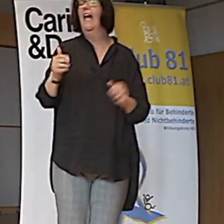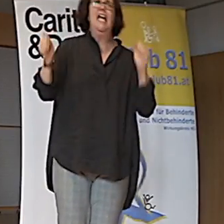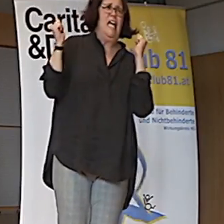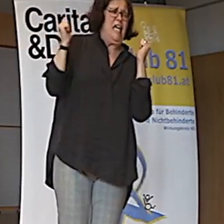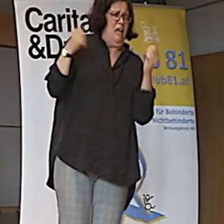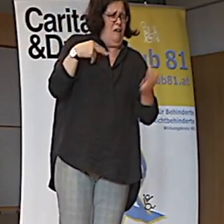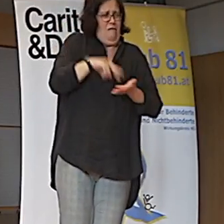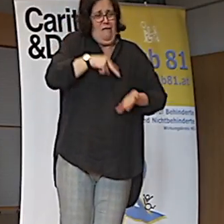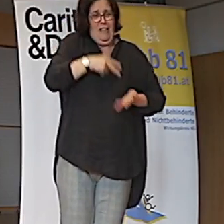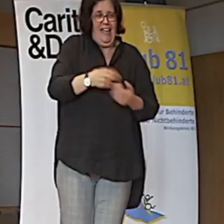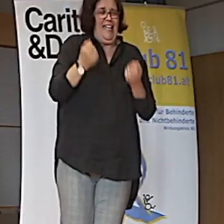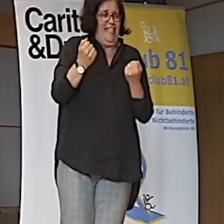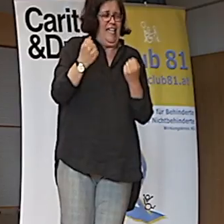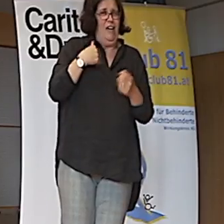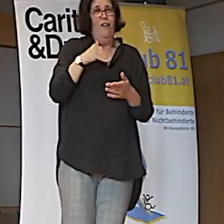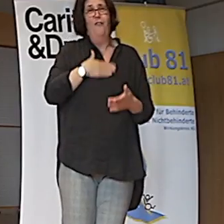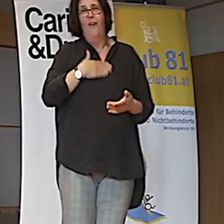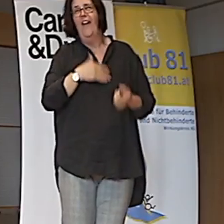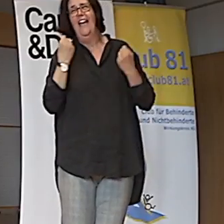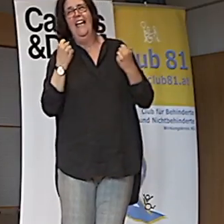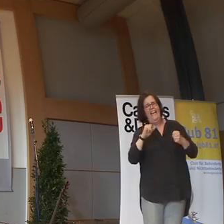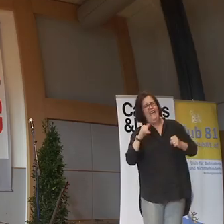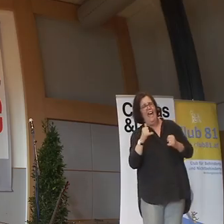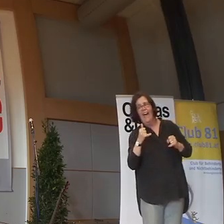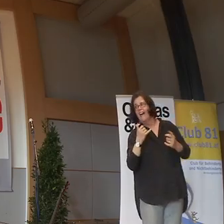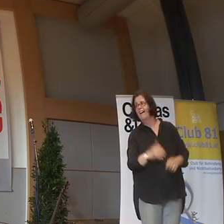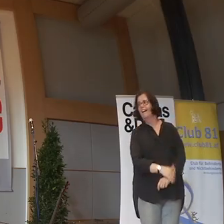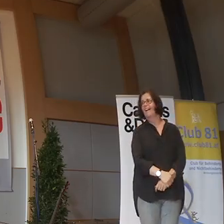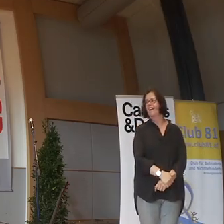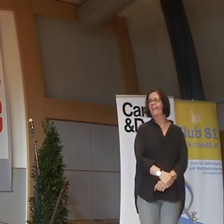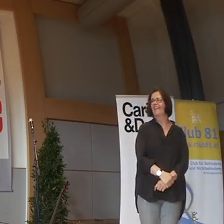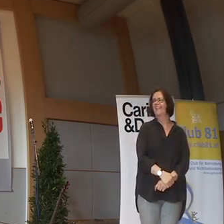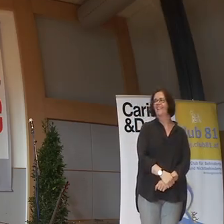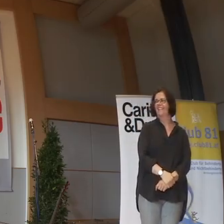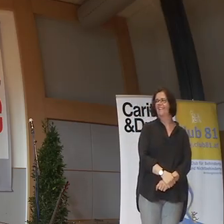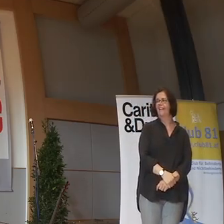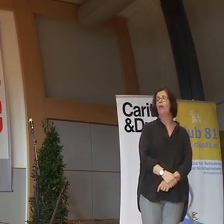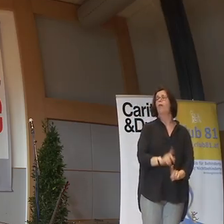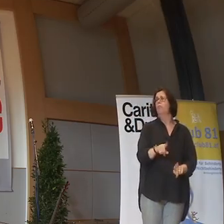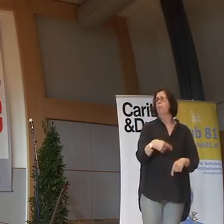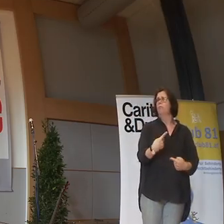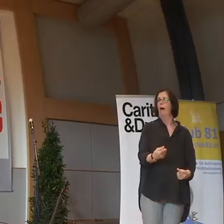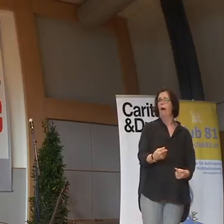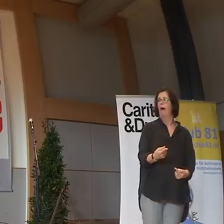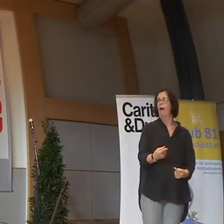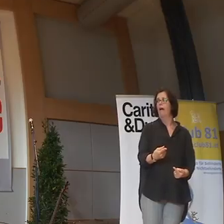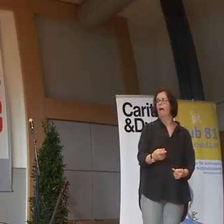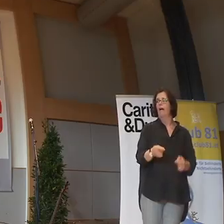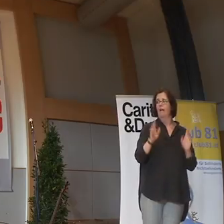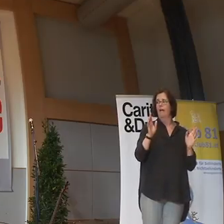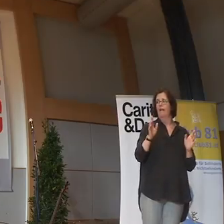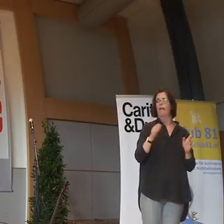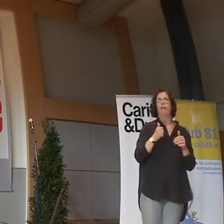Yeah! Robi! Robi! Robi! Yeah! Das ist sexy. Okay? Vielleicht schmeiß ich auch meine